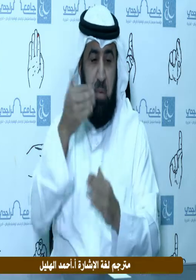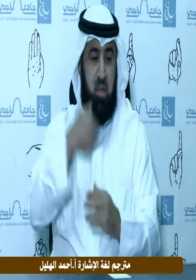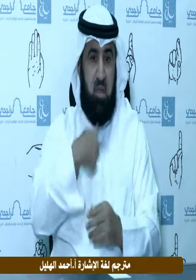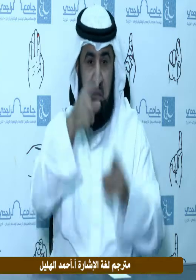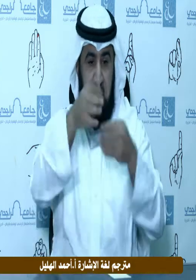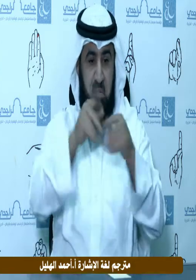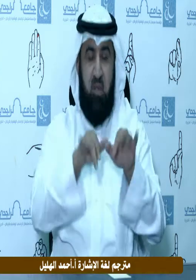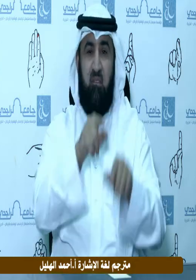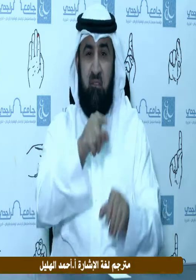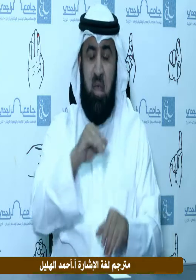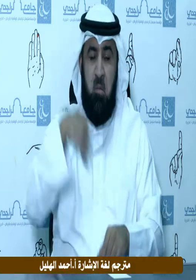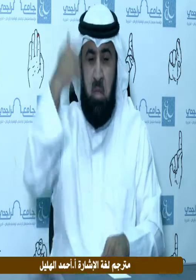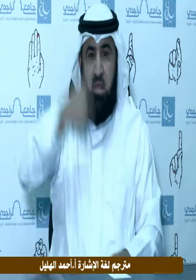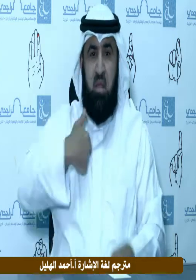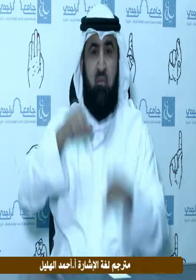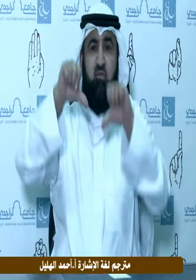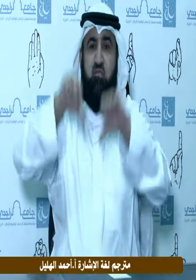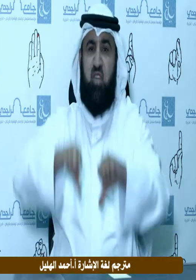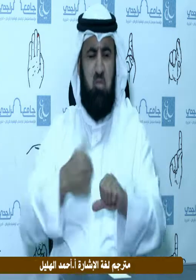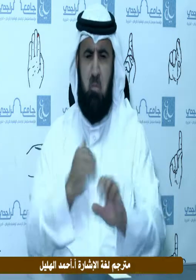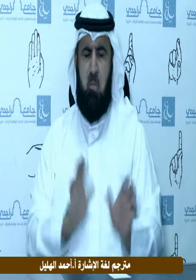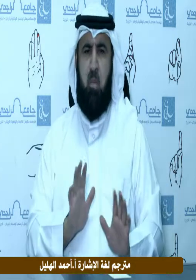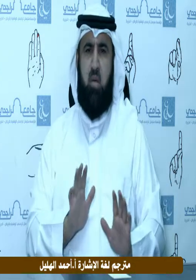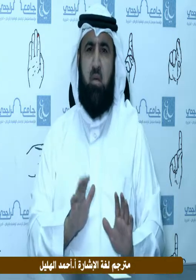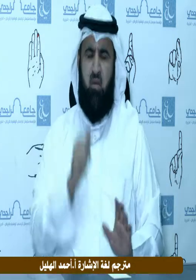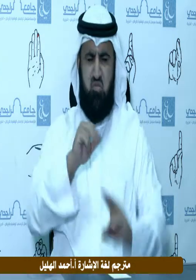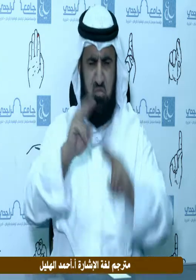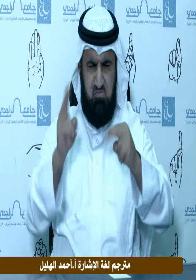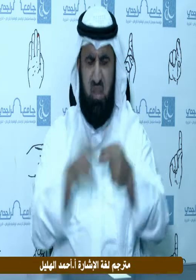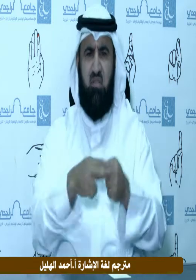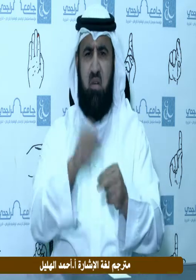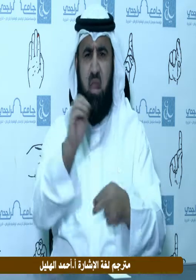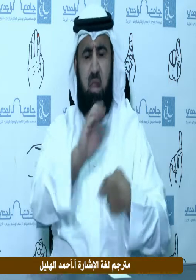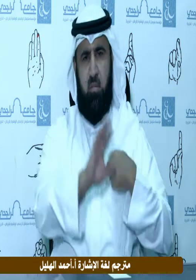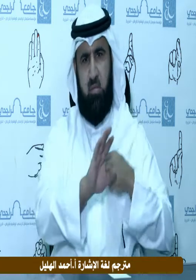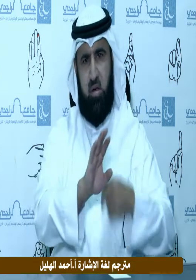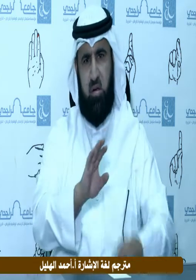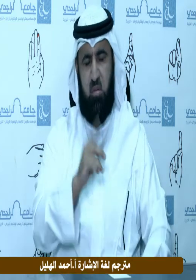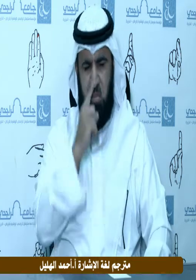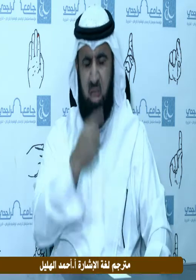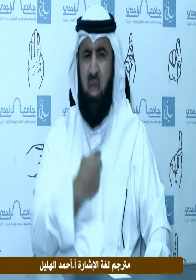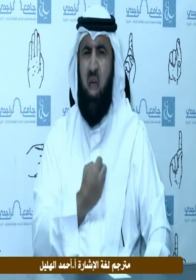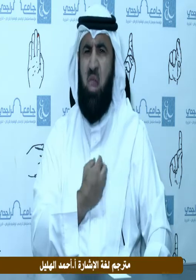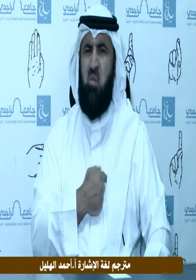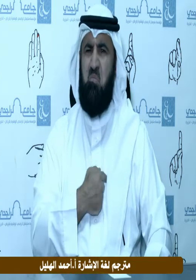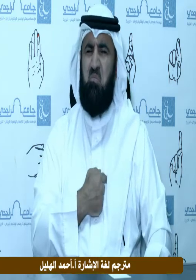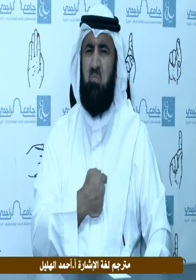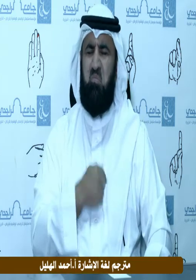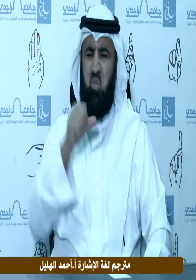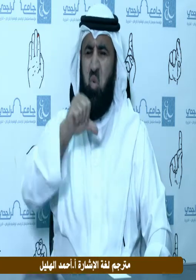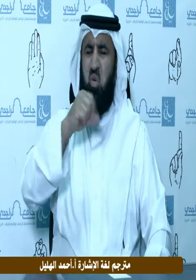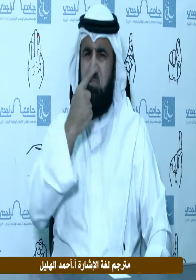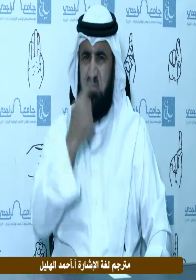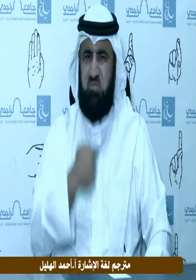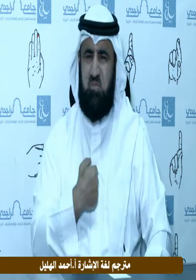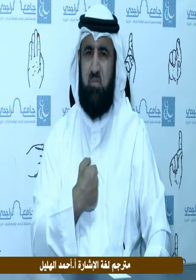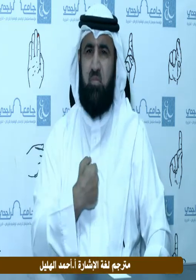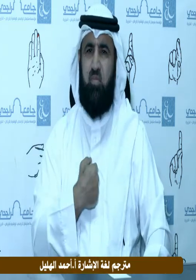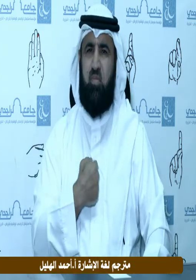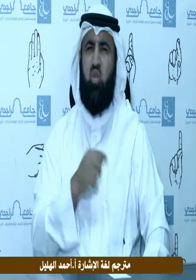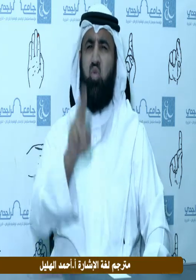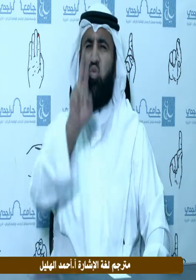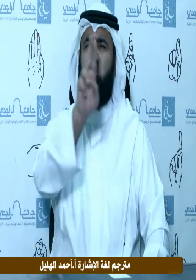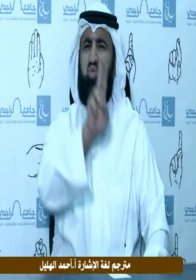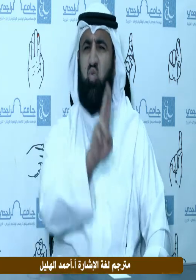فالذنوب عباد الله تعسر الأمور وتوحش القلب بين الزوجين بالله عليكم